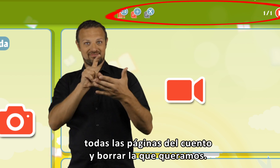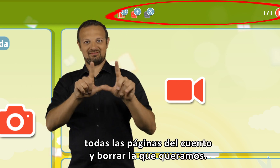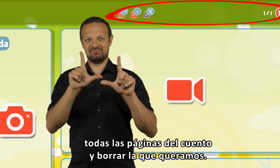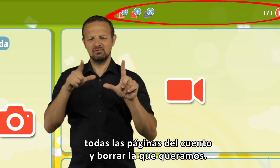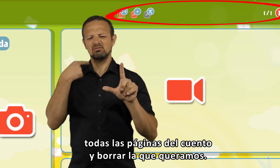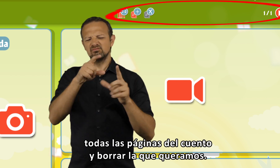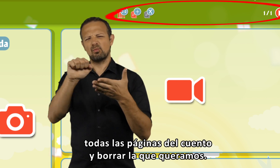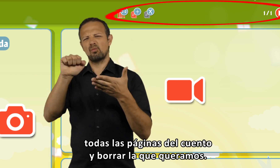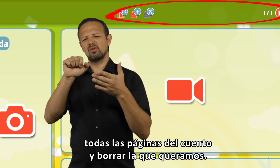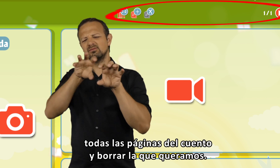queramos.